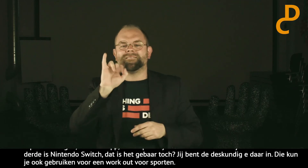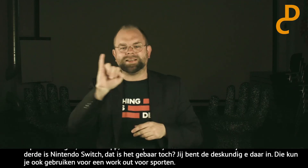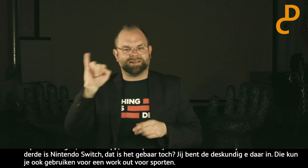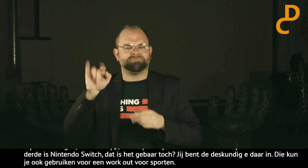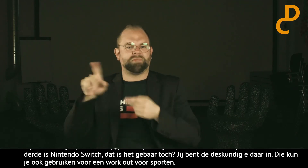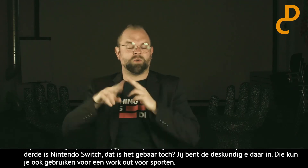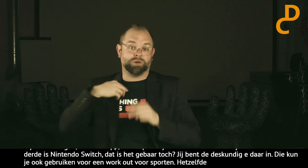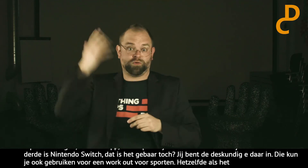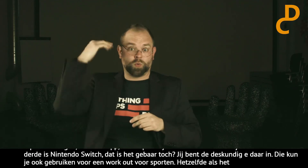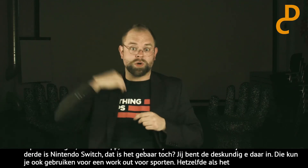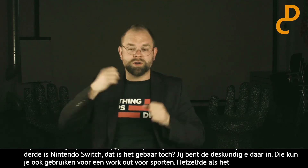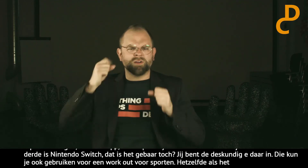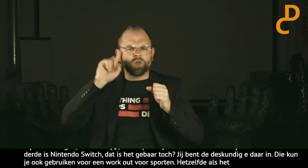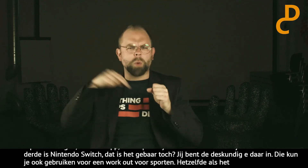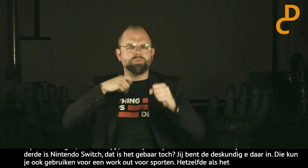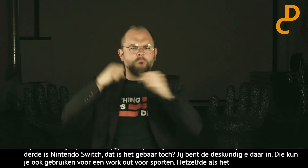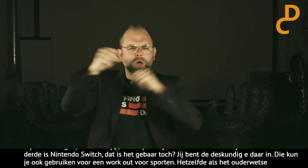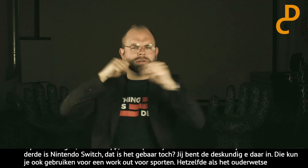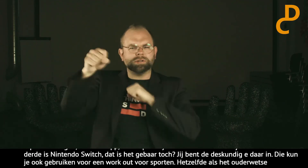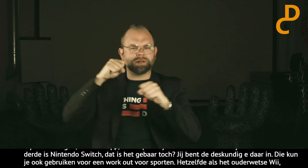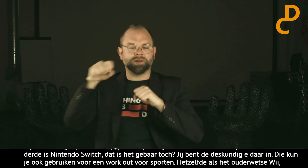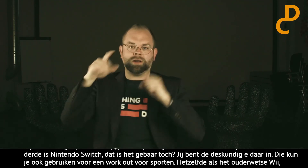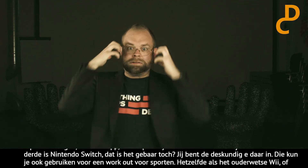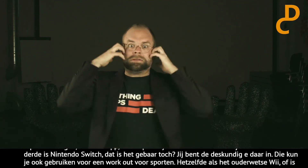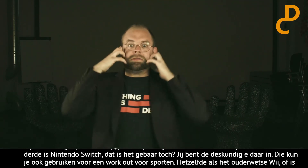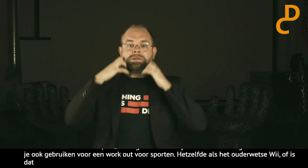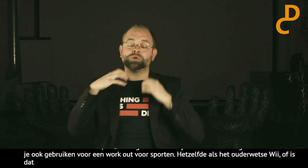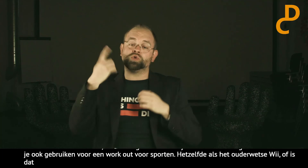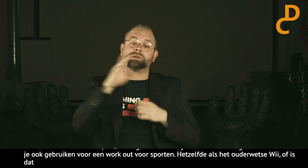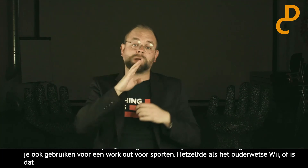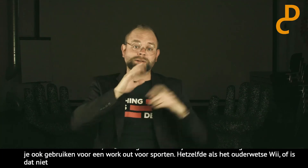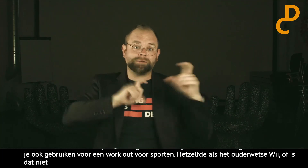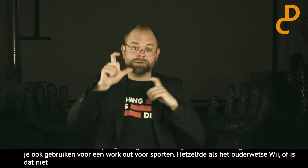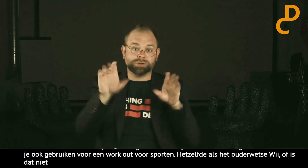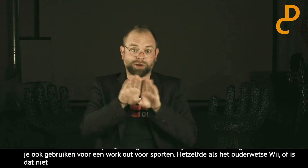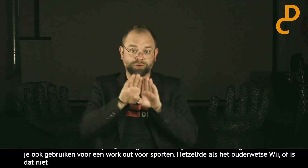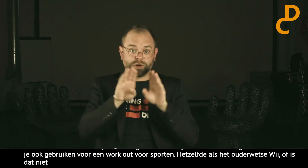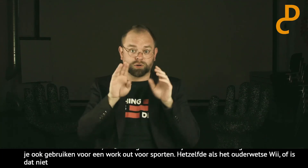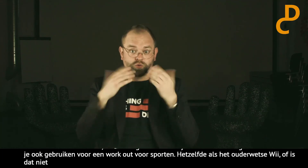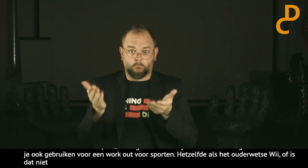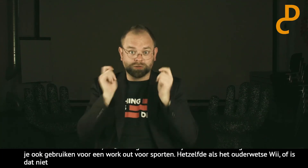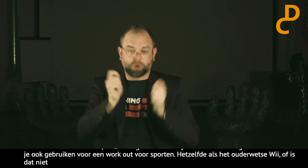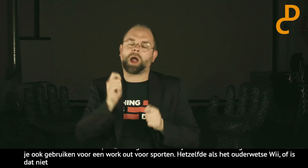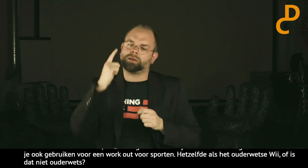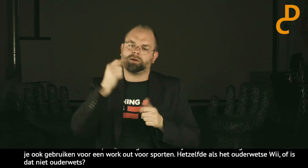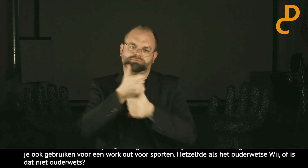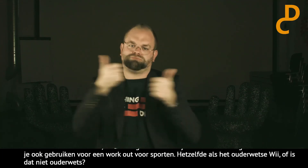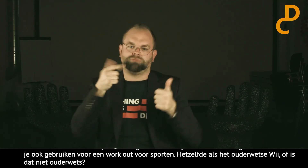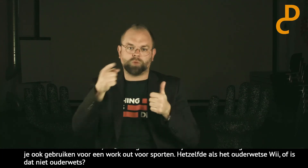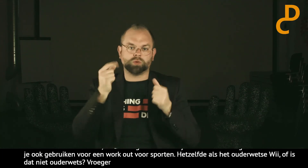Oh, oké. Ja, Wii is dus ouderwets. Want vroeger, want ik weet nog, volgens mij was dat met boks. Nou, ik zweet al zo gek. En met Nintendo Switch kan je dus